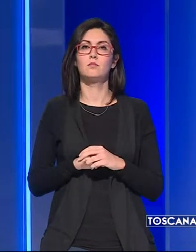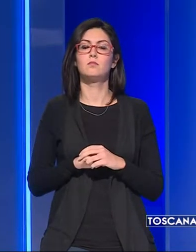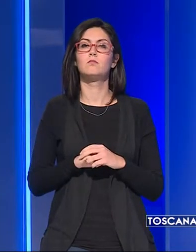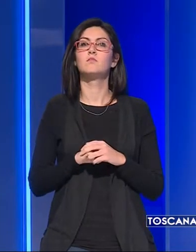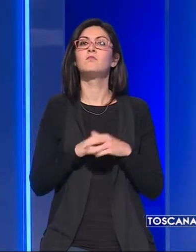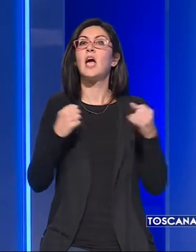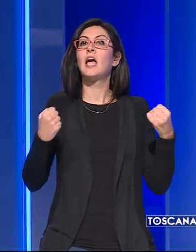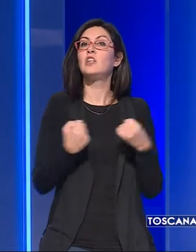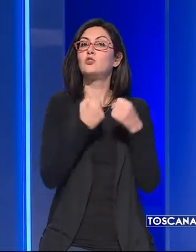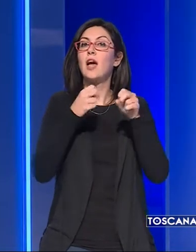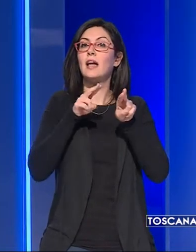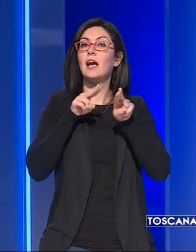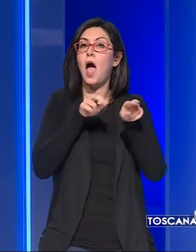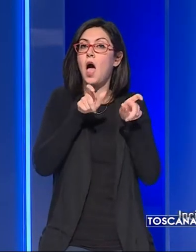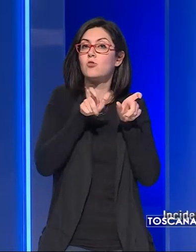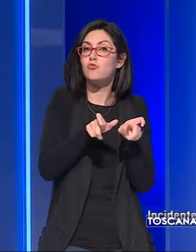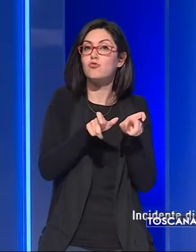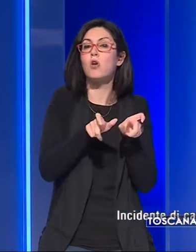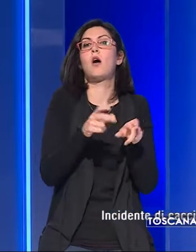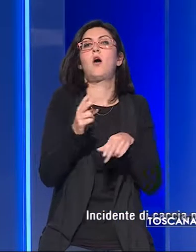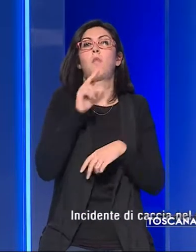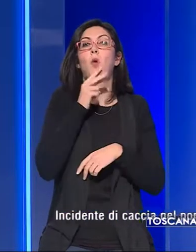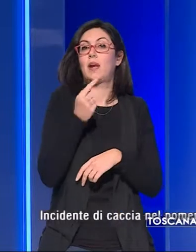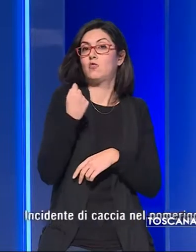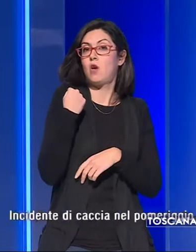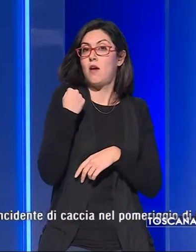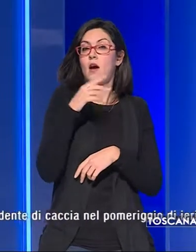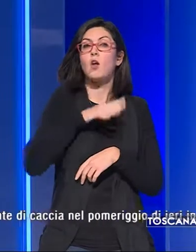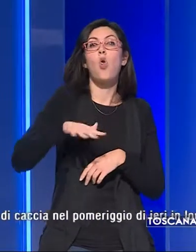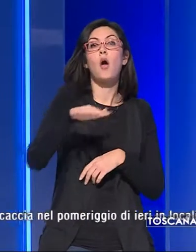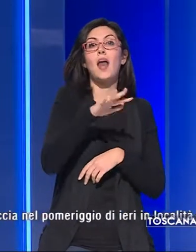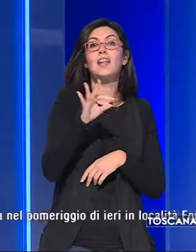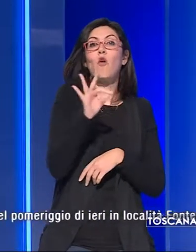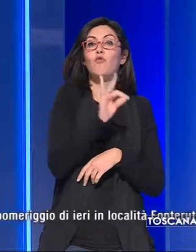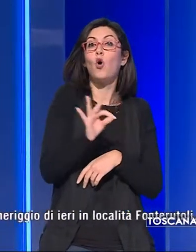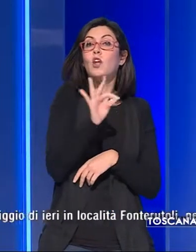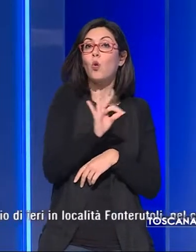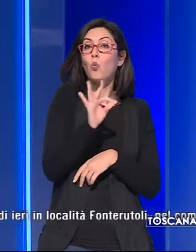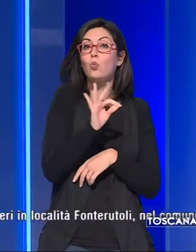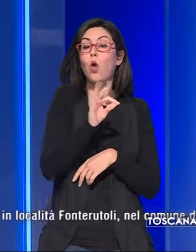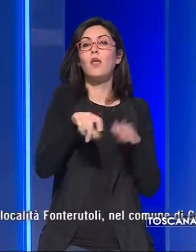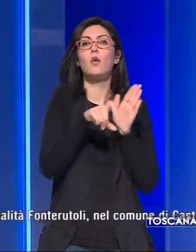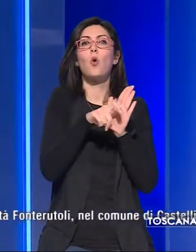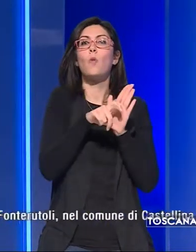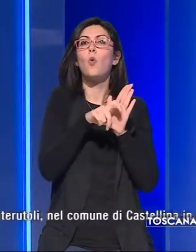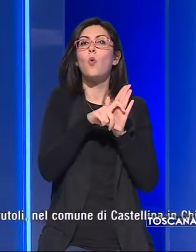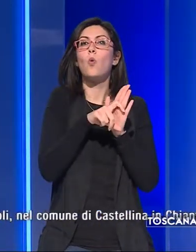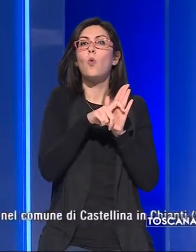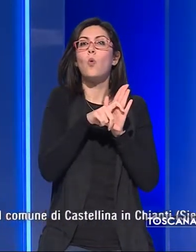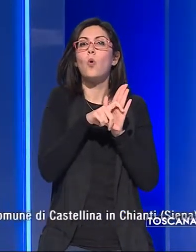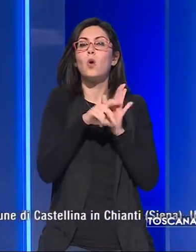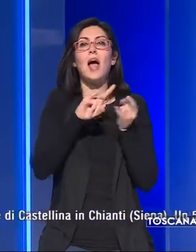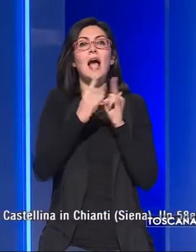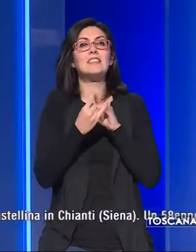Incidente di caccia nel pomeriggio di ieri in località Fonterutoli, nel comune di